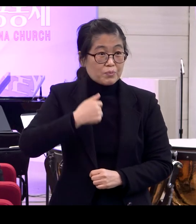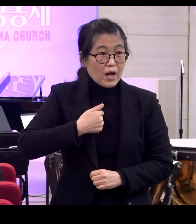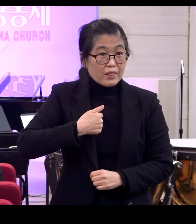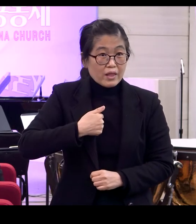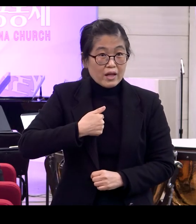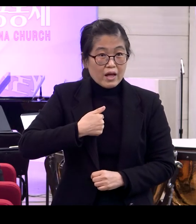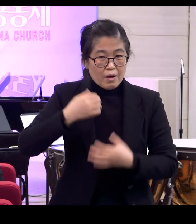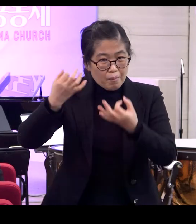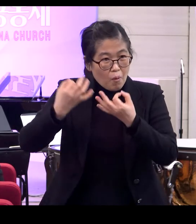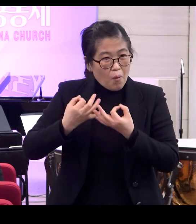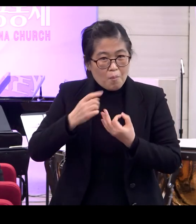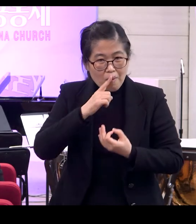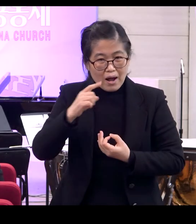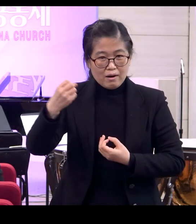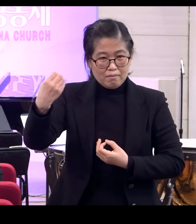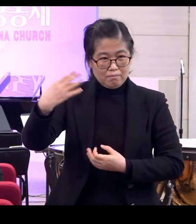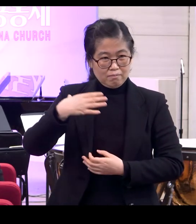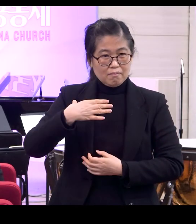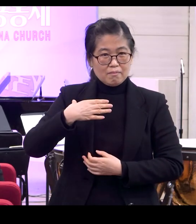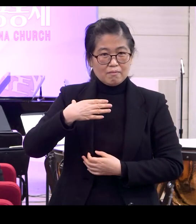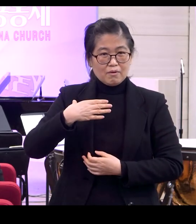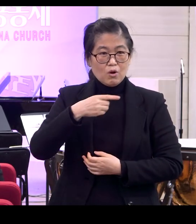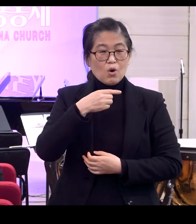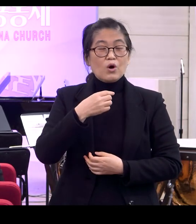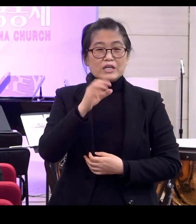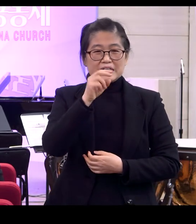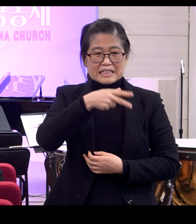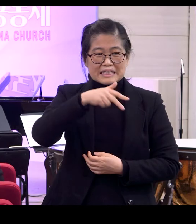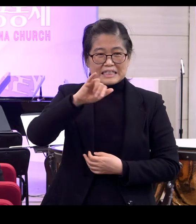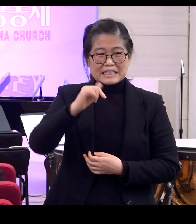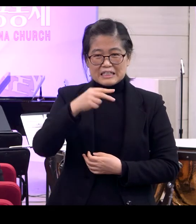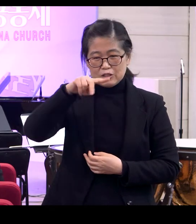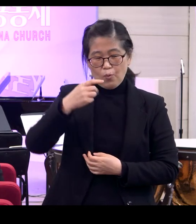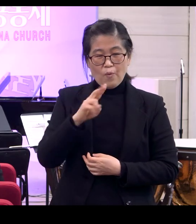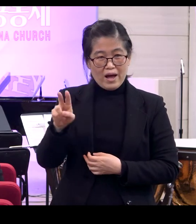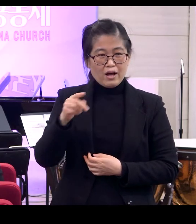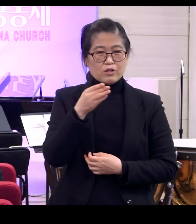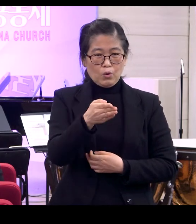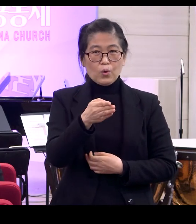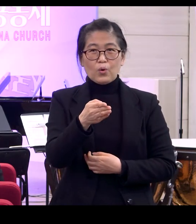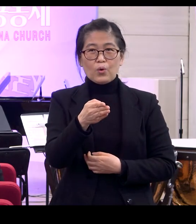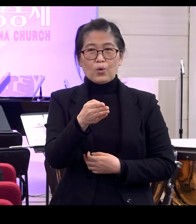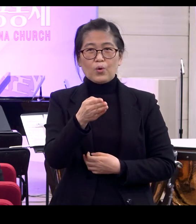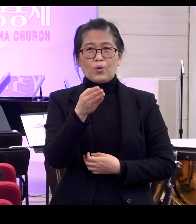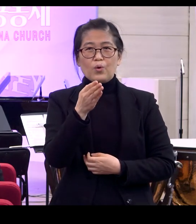진소야 너도 그렇게 지어졌단다